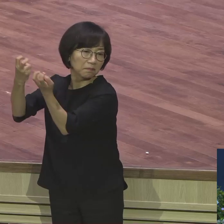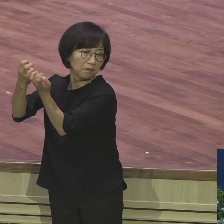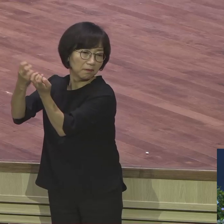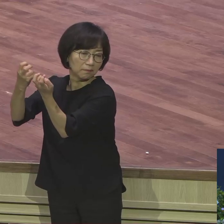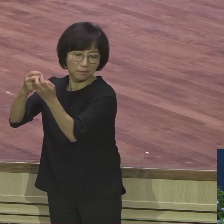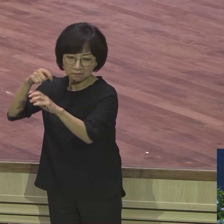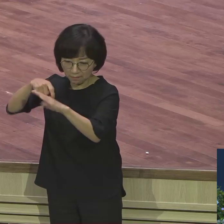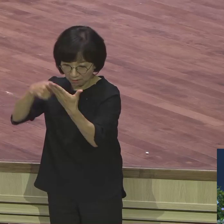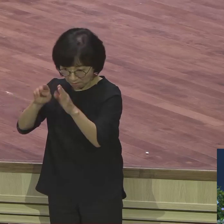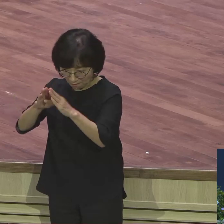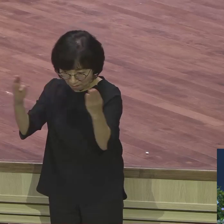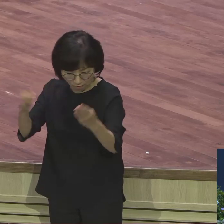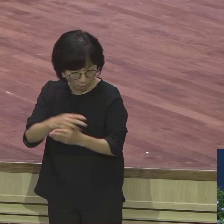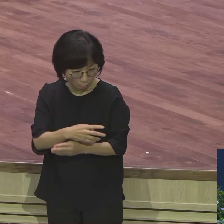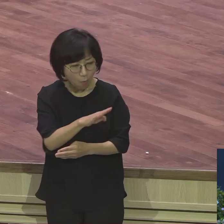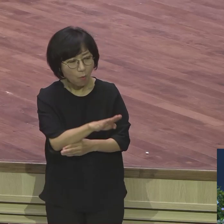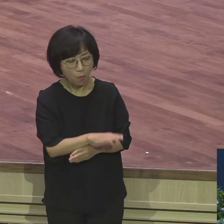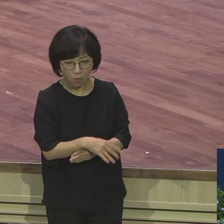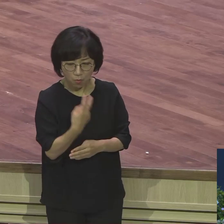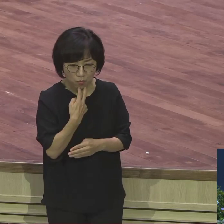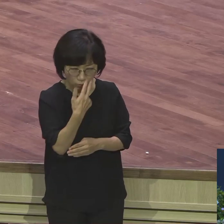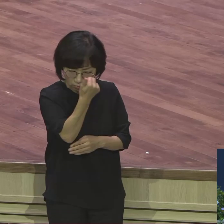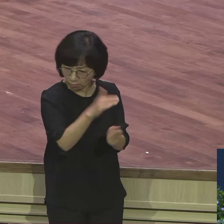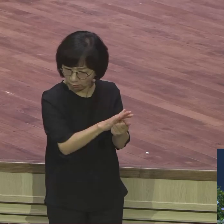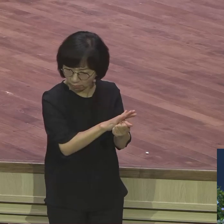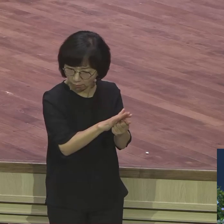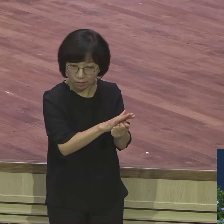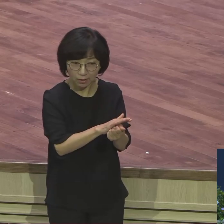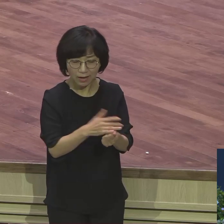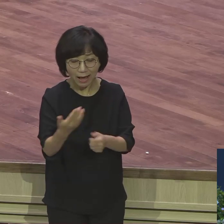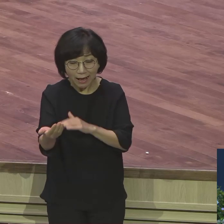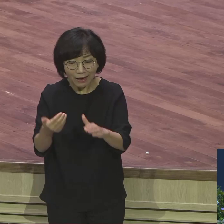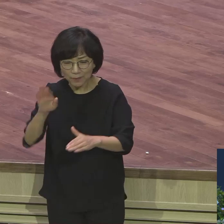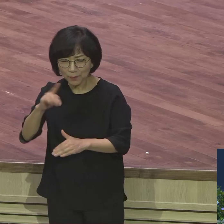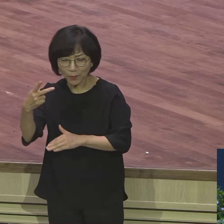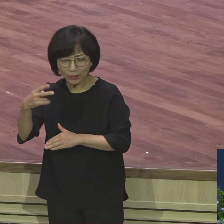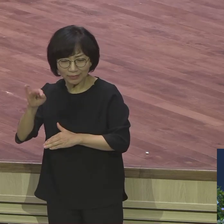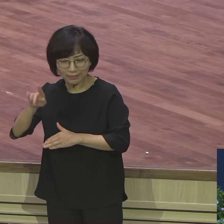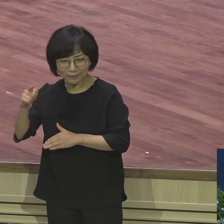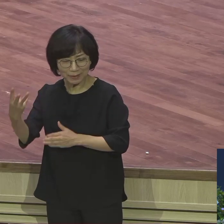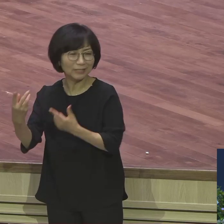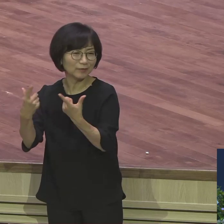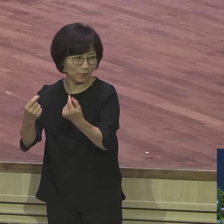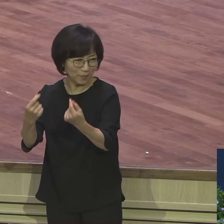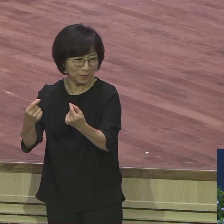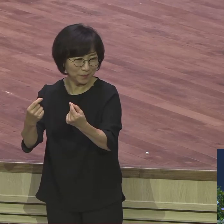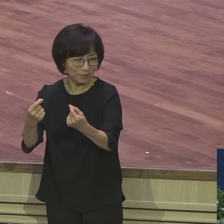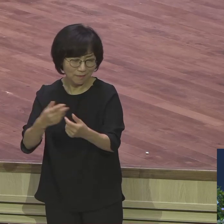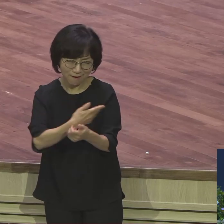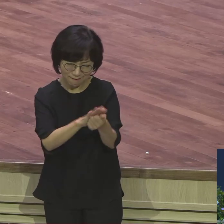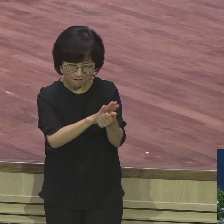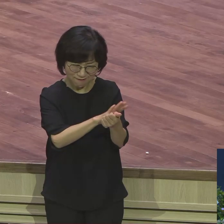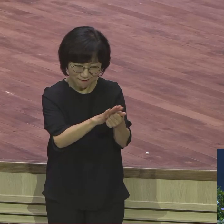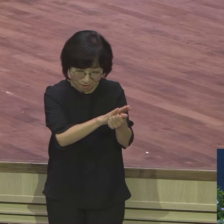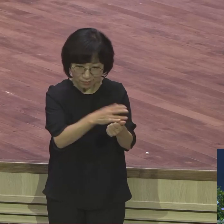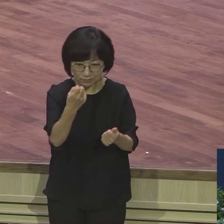보디발과 마찬가지로 이 간수장은 감옥 내의 모든 죄수 관리를 다 그렇게 제반